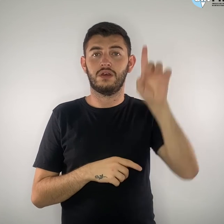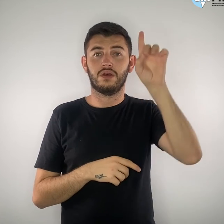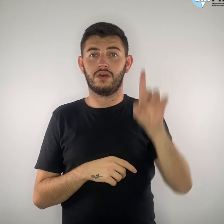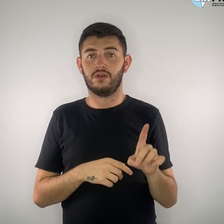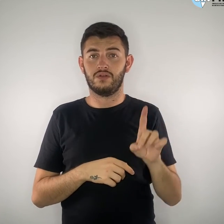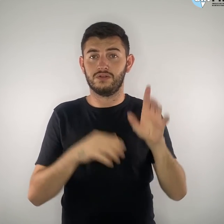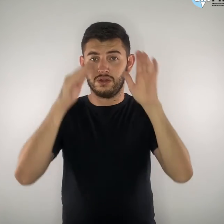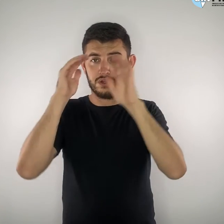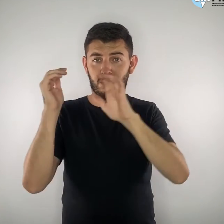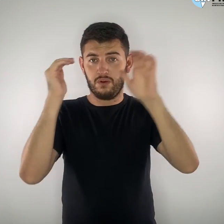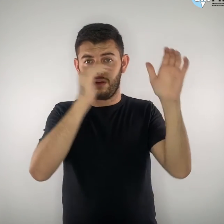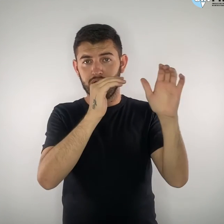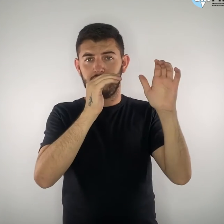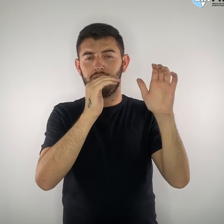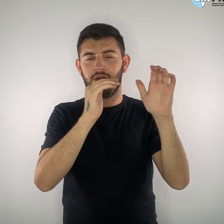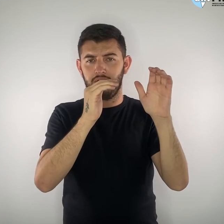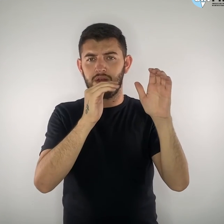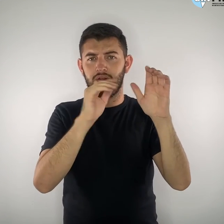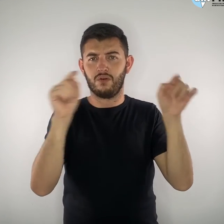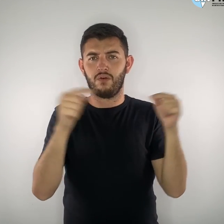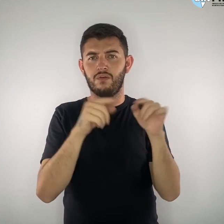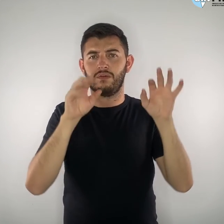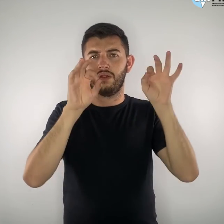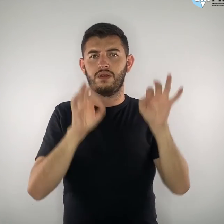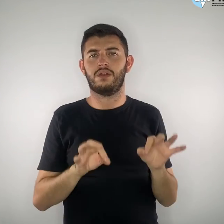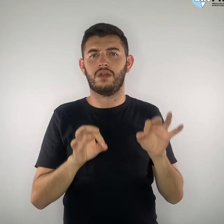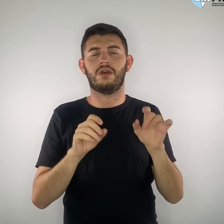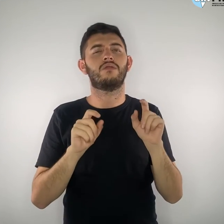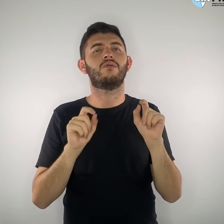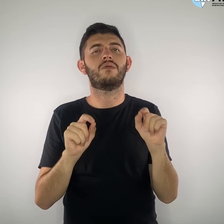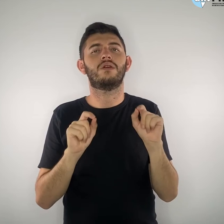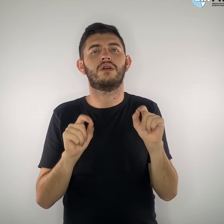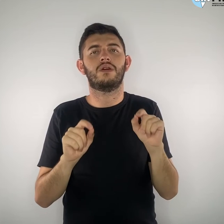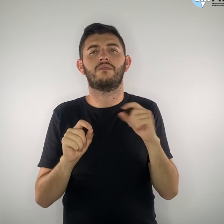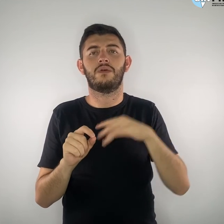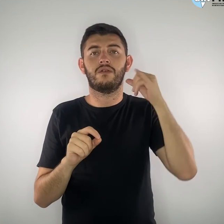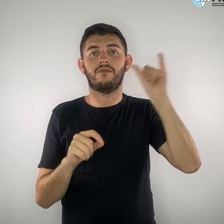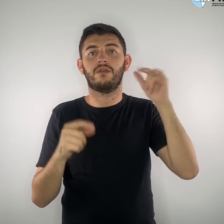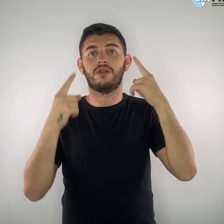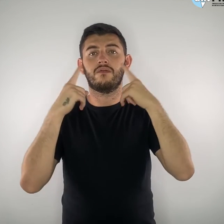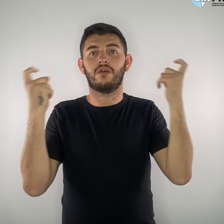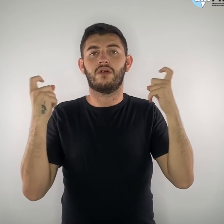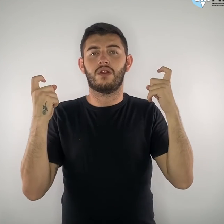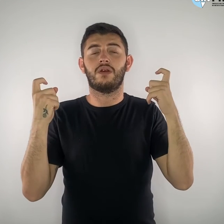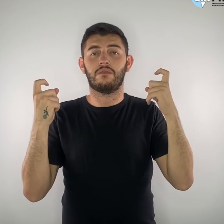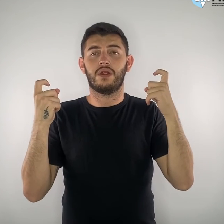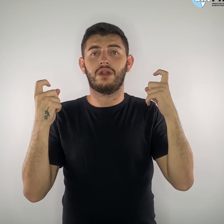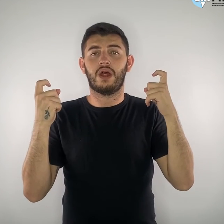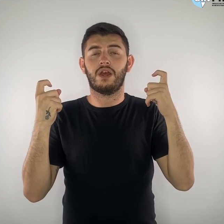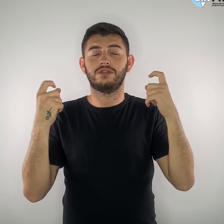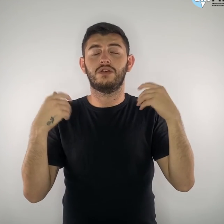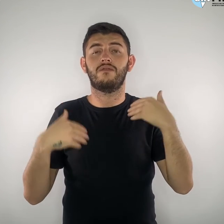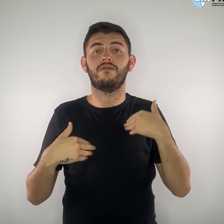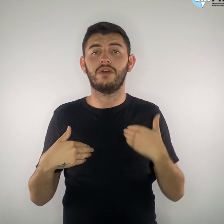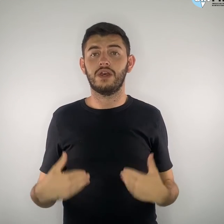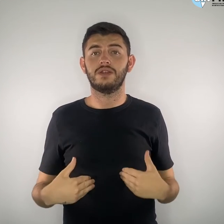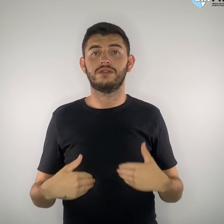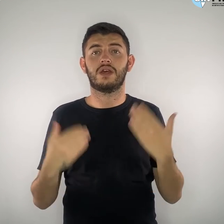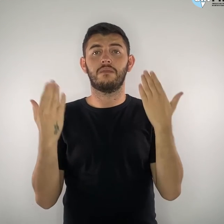respeito consiste na inviolabilidade da integridade física, psíquica e moral da